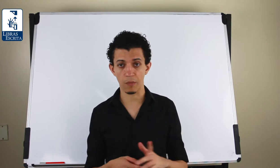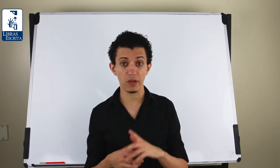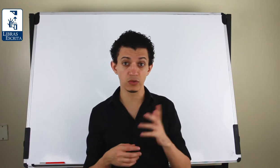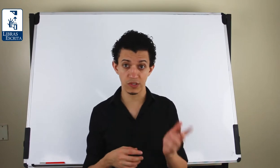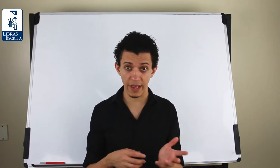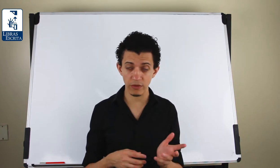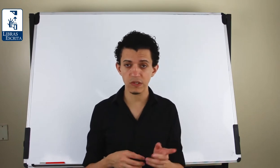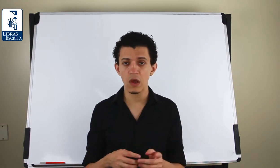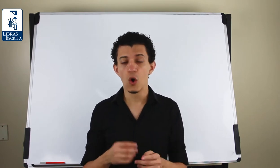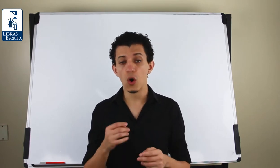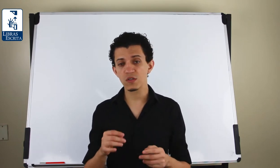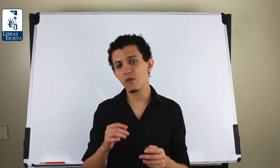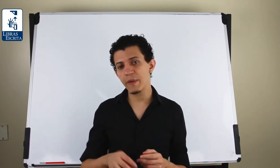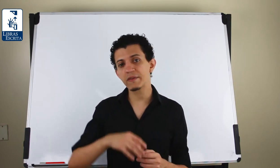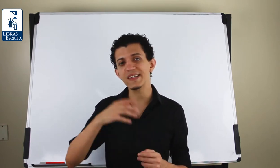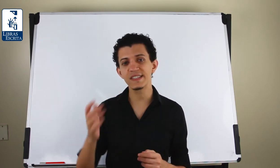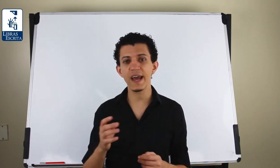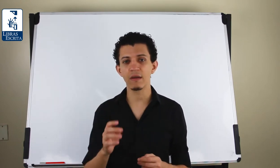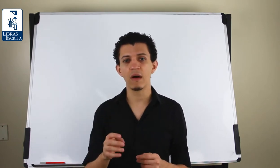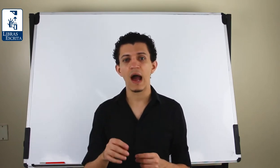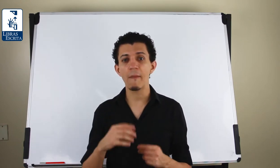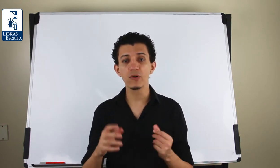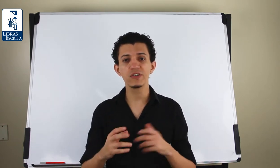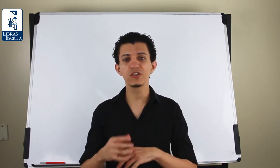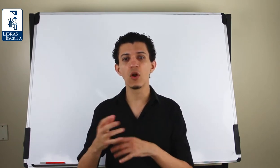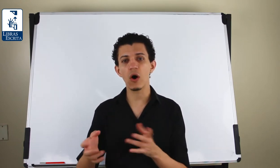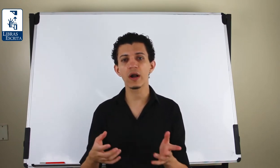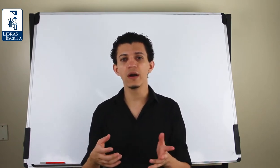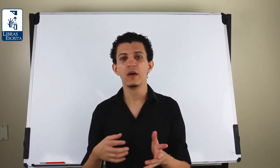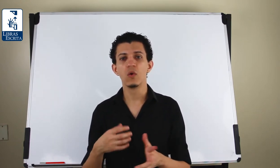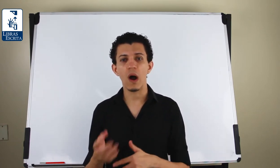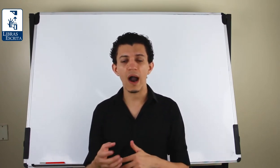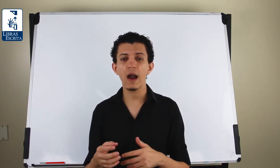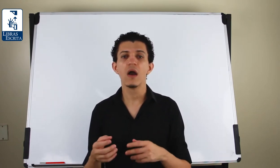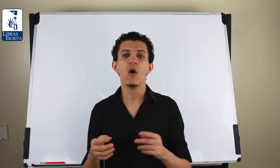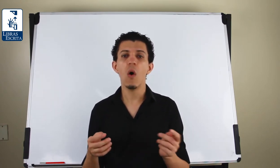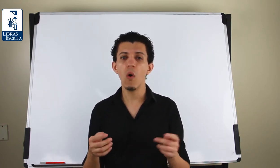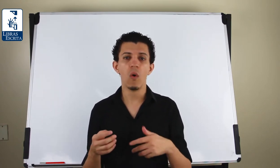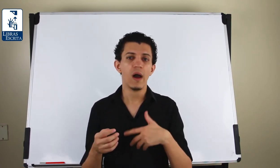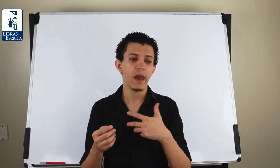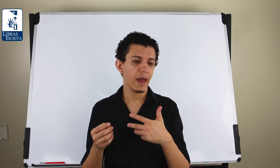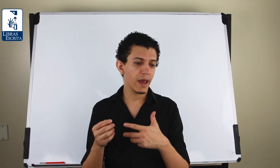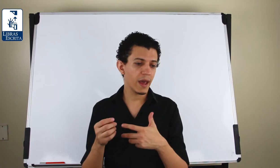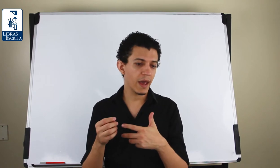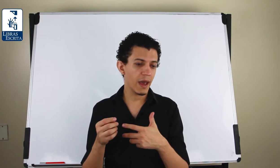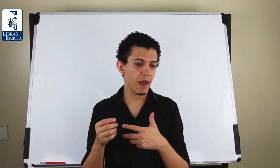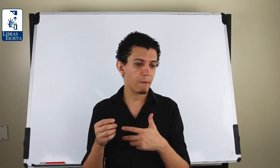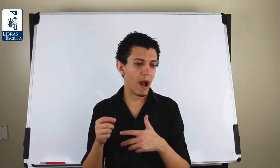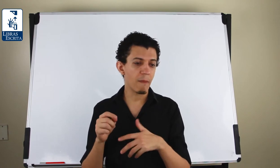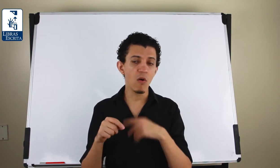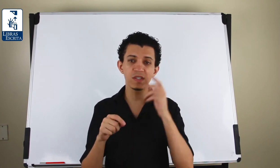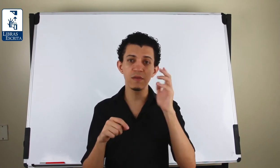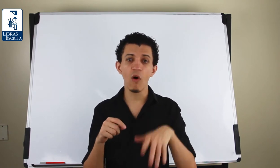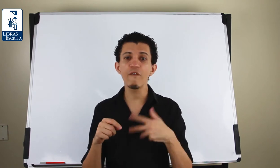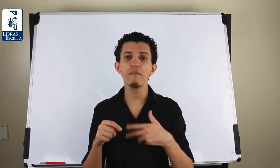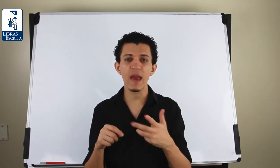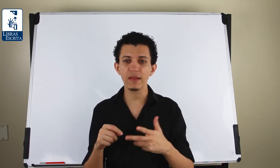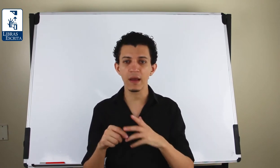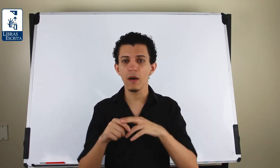somente dos dedos, ou se o movimento é externo. A mão se desloca do ar, ou a mão se movimenta